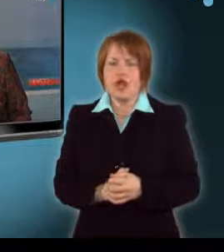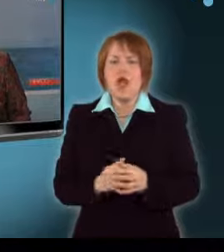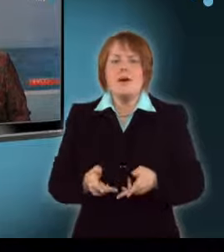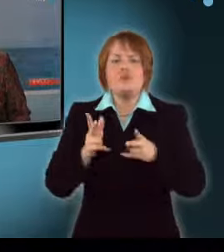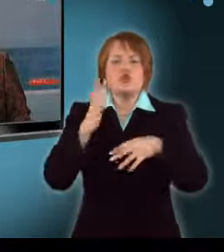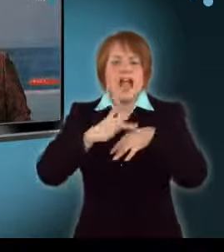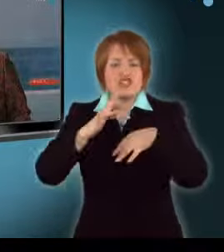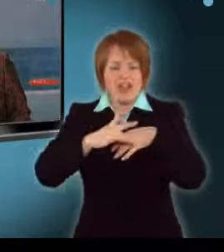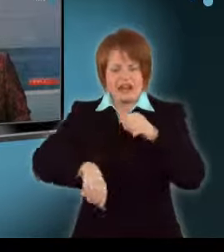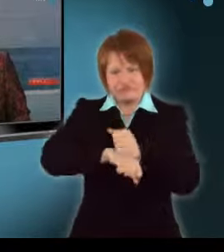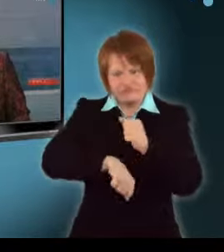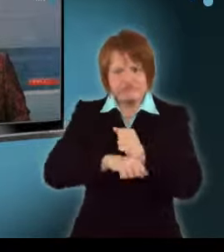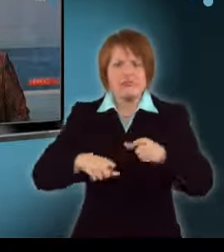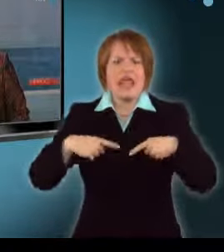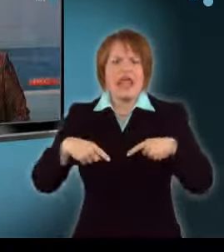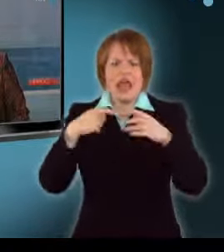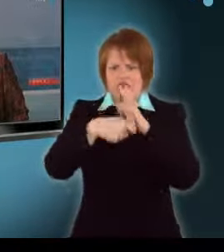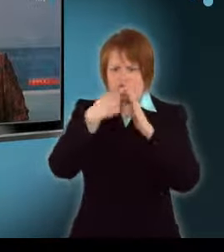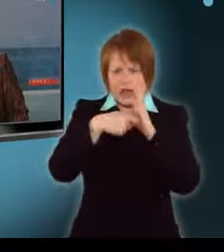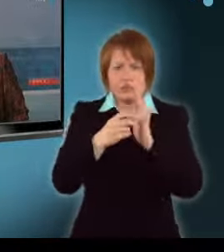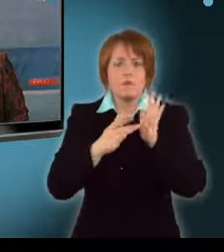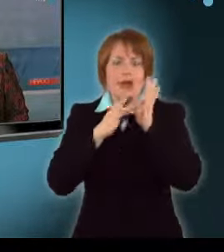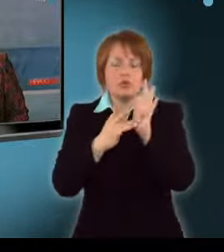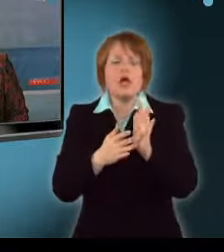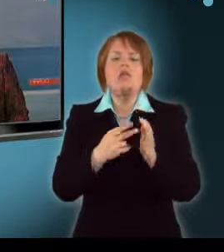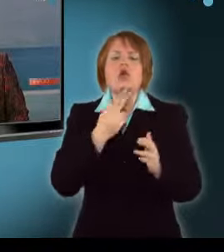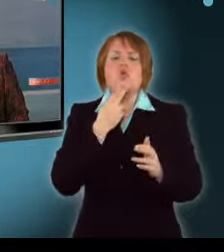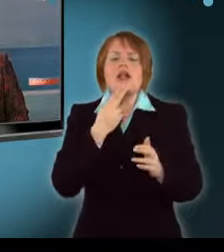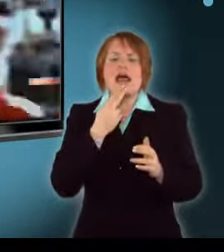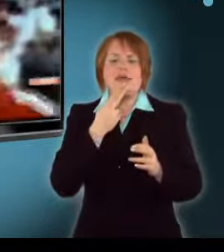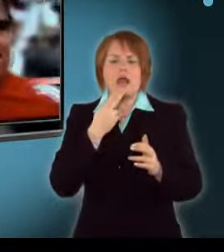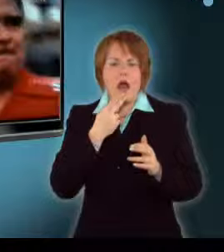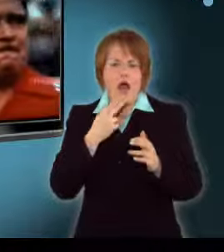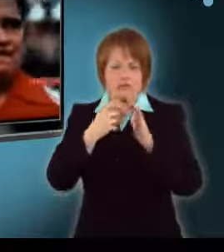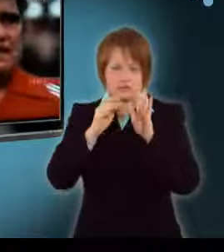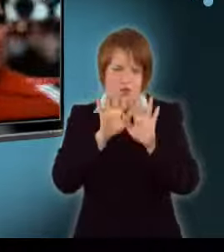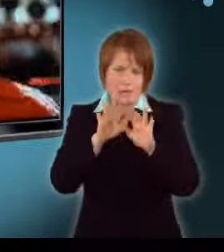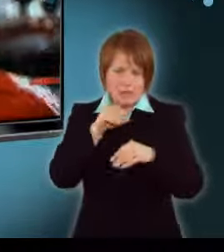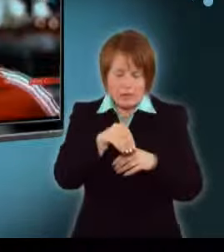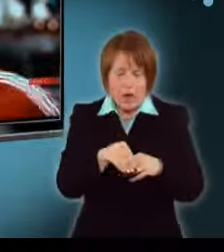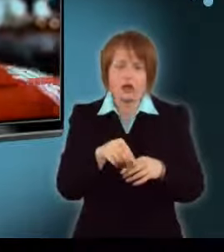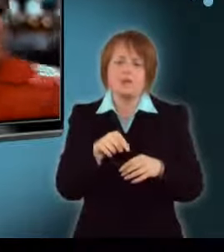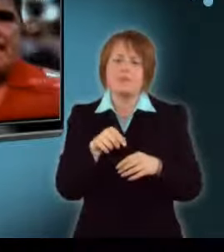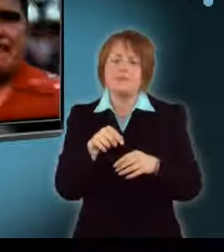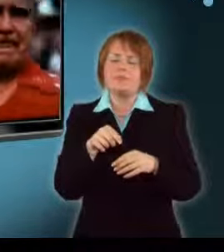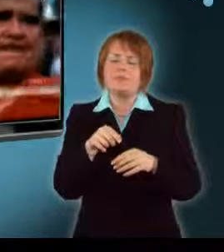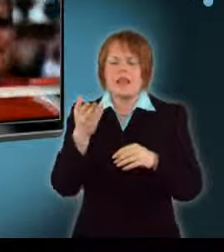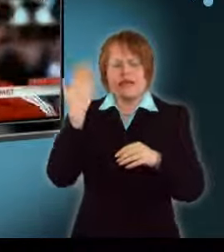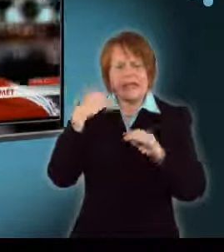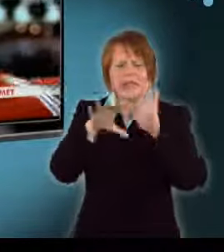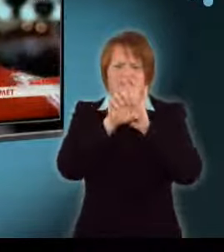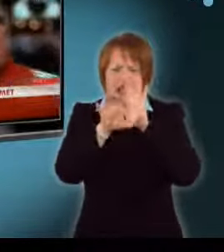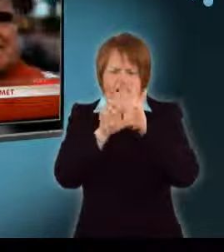Puskás Ferenc életéről készült dokumentumfilmet az Uránia Nemzeti Filmszínházban. Eddig be nem mutatott archív